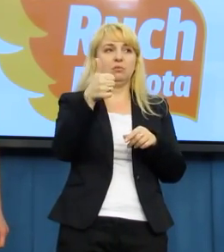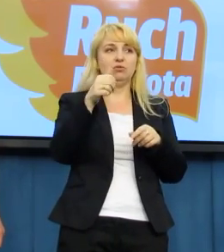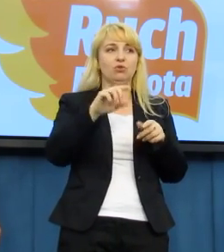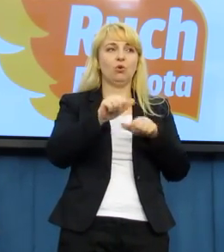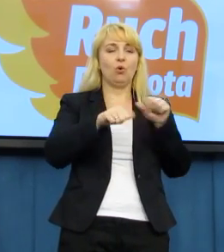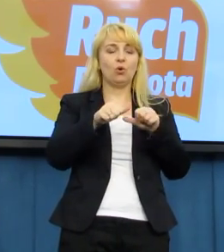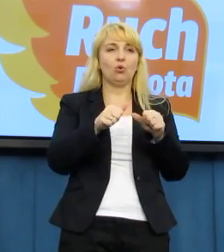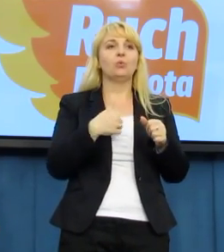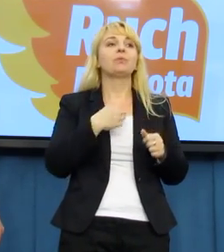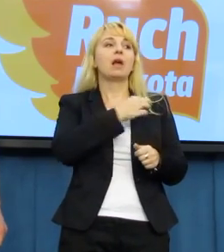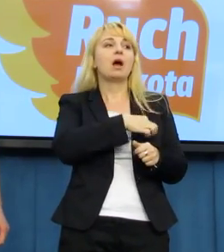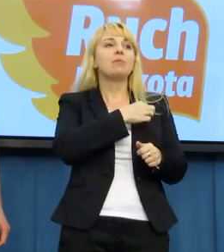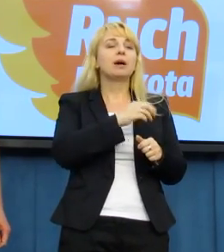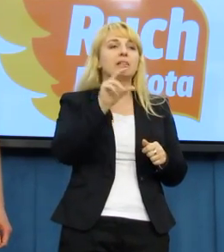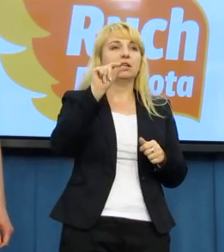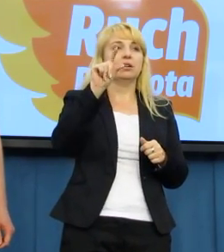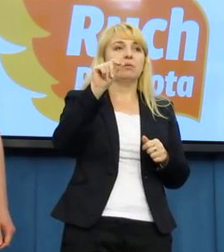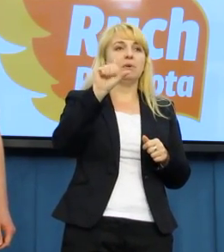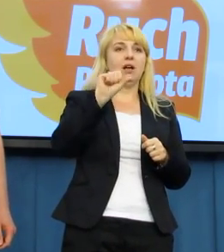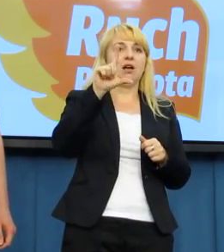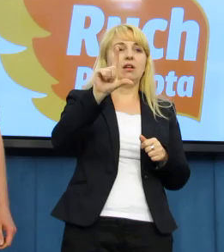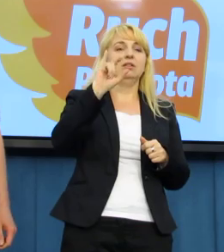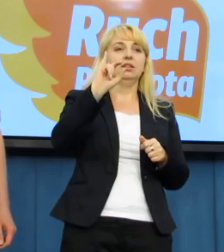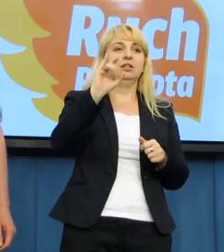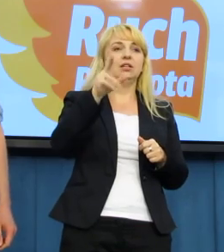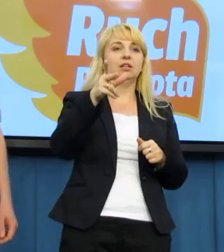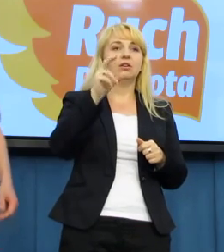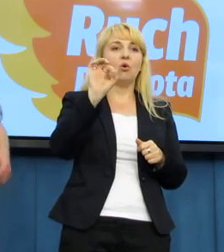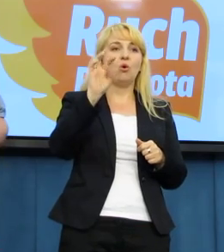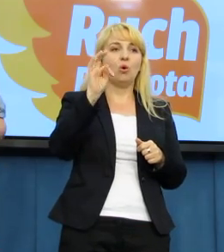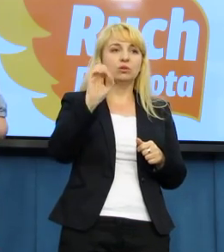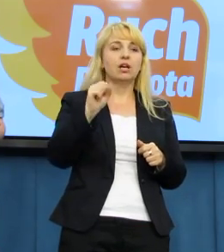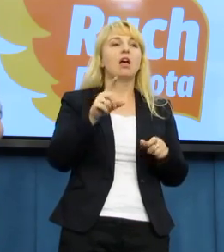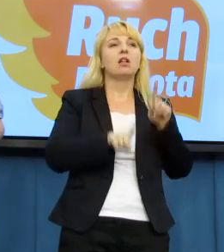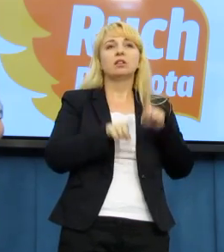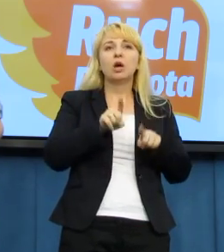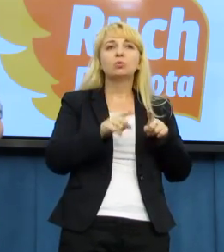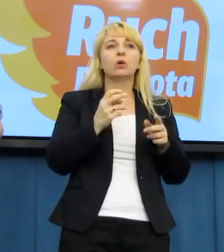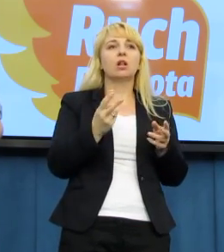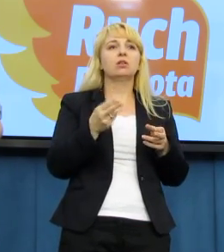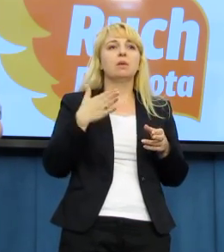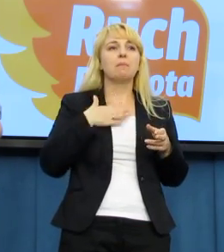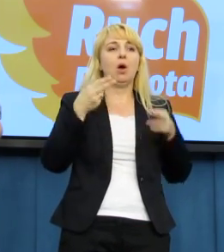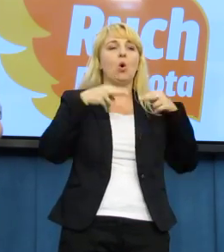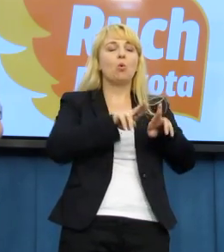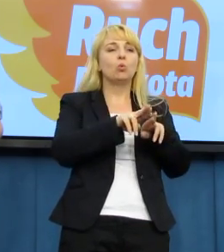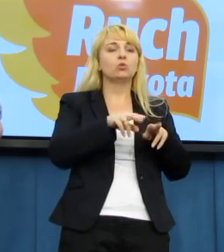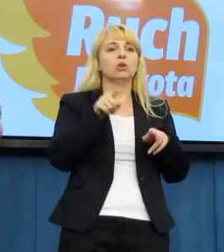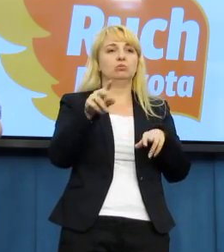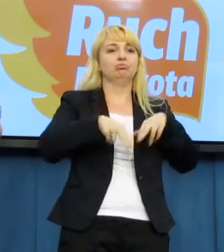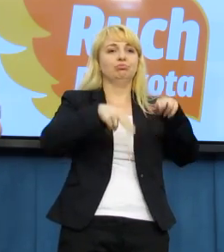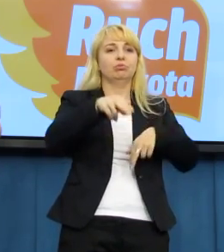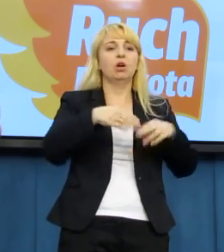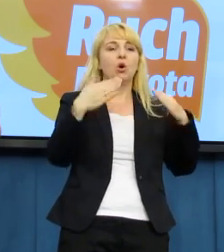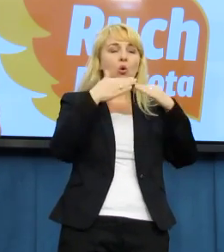wspomniałem, Ruch Palikota w sposób naturalny angażuje się w Paradę Równości. Państwo